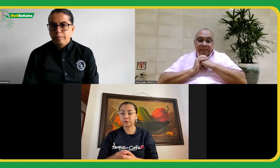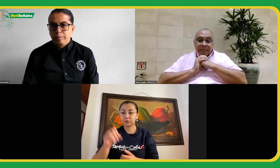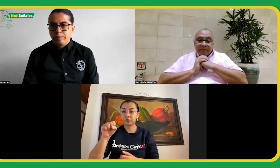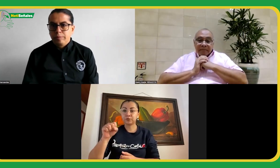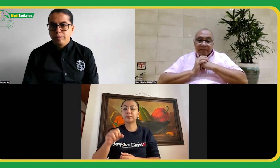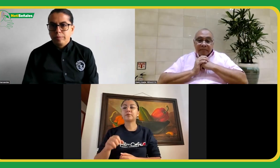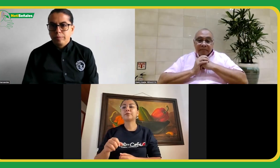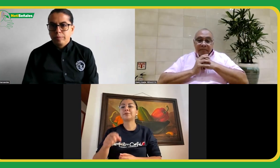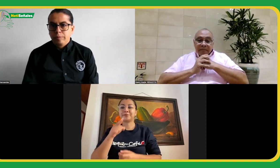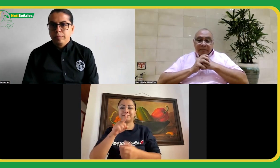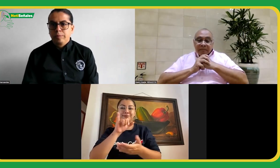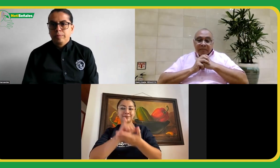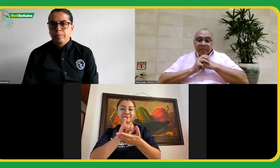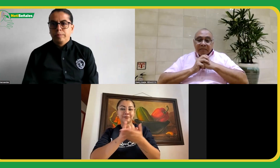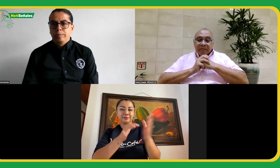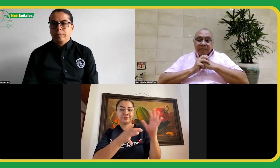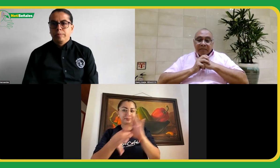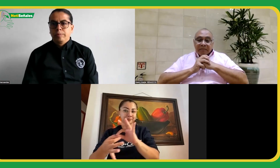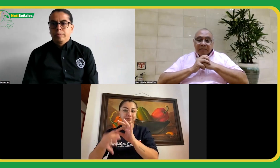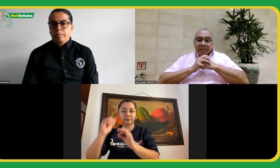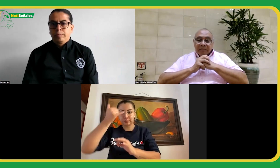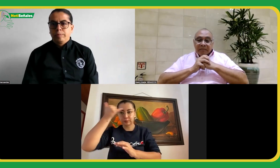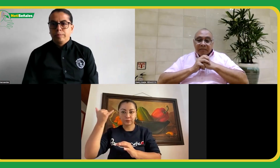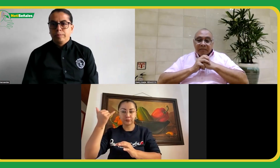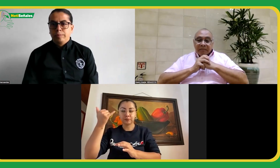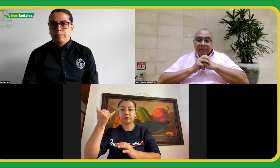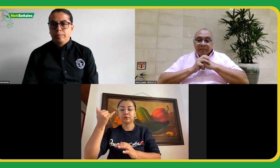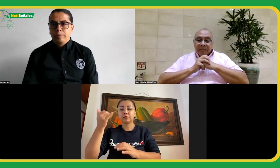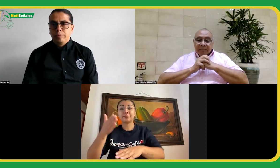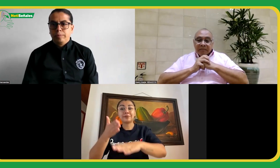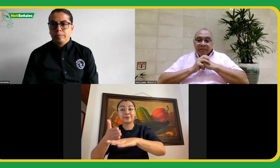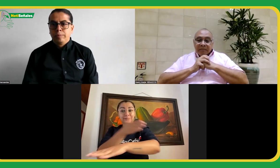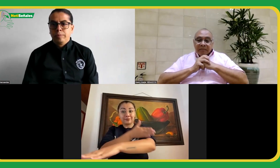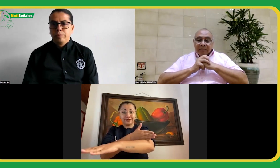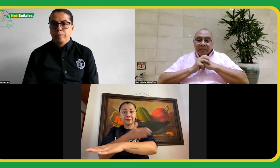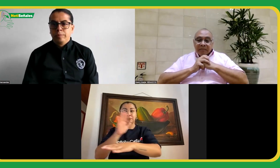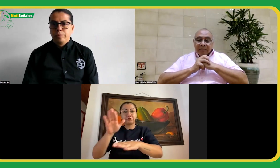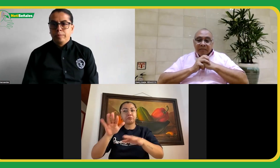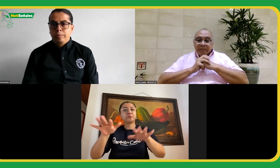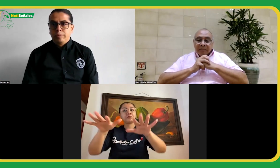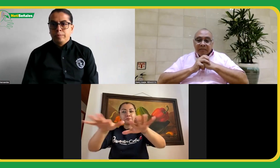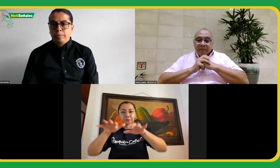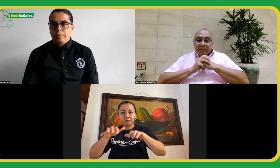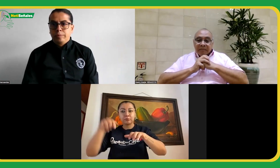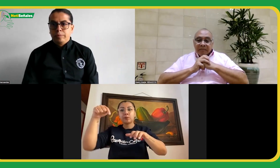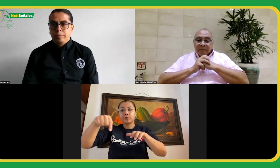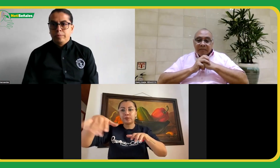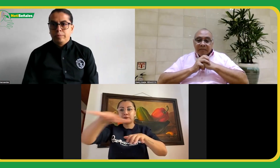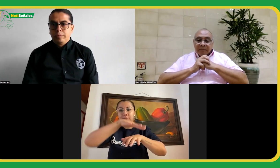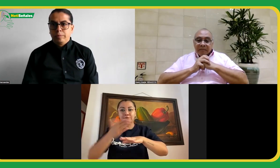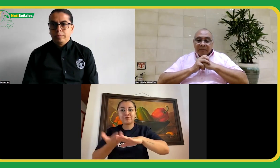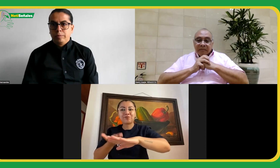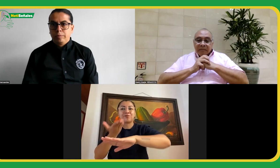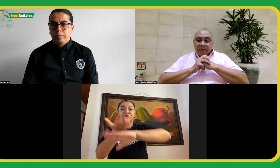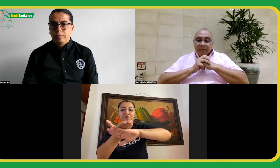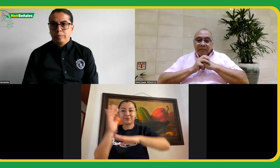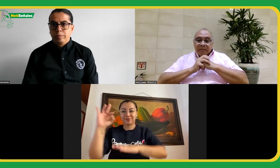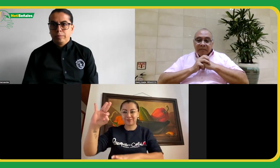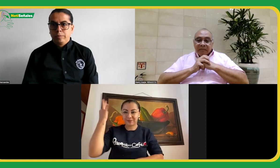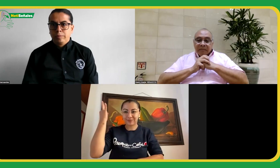Sí, va aunado a lo que dice Joaquín. La propuesta de la bandera